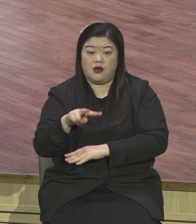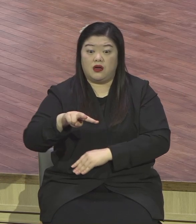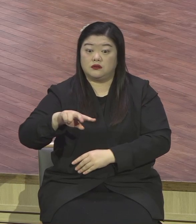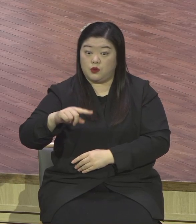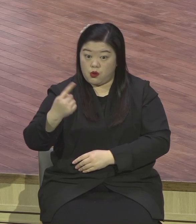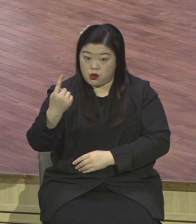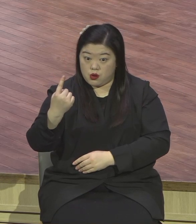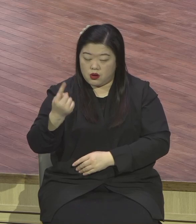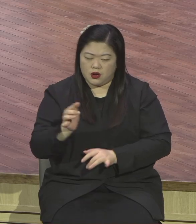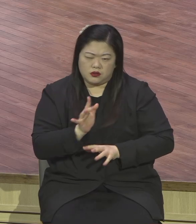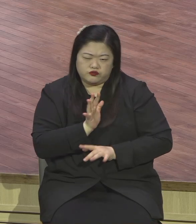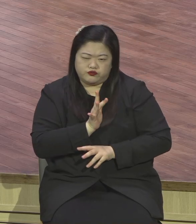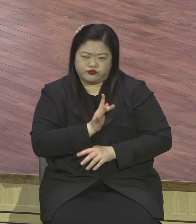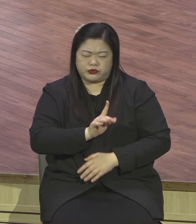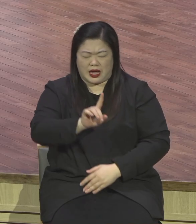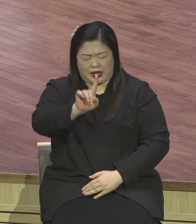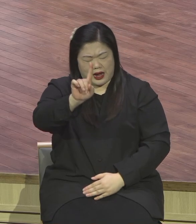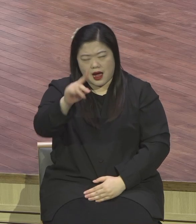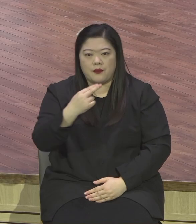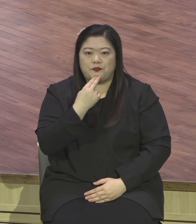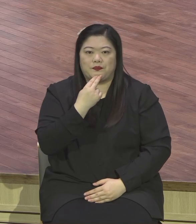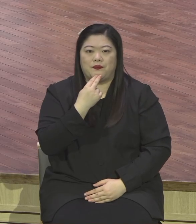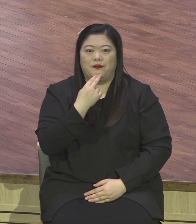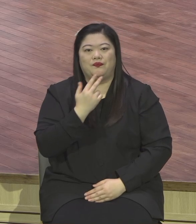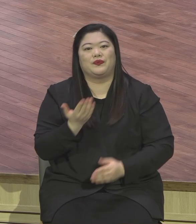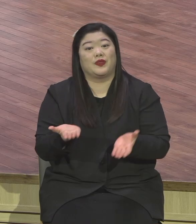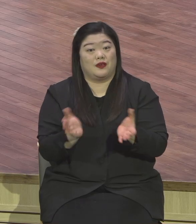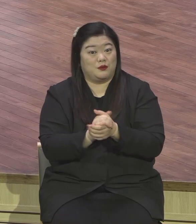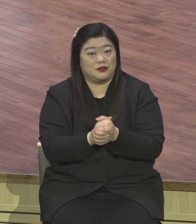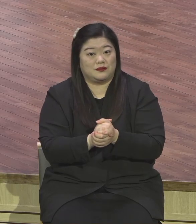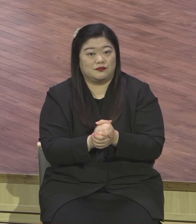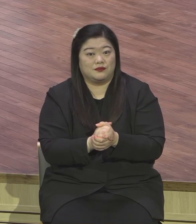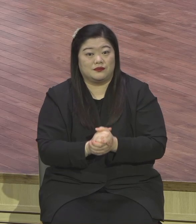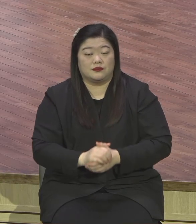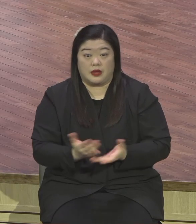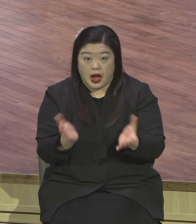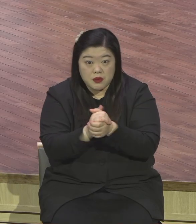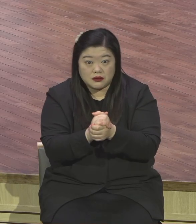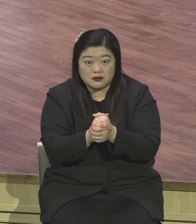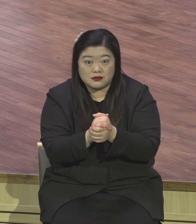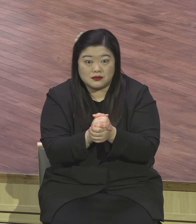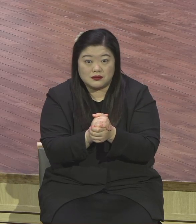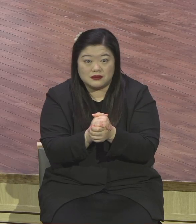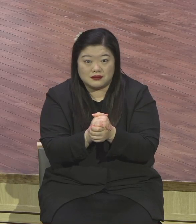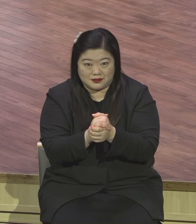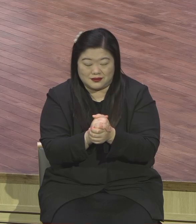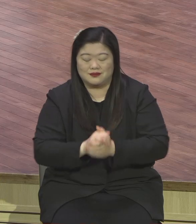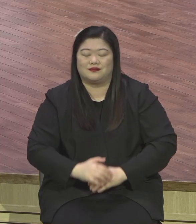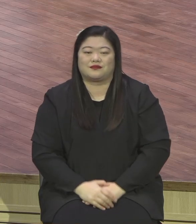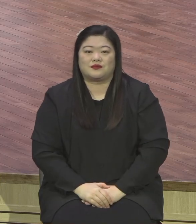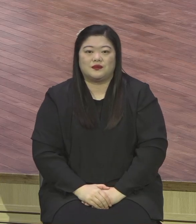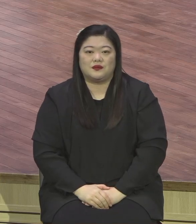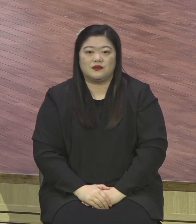두려워하지 아니하려다. 아멘 코로나19보다 더